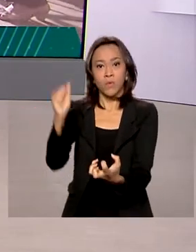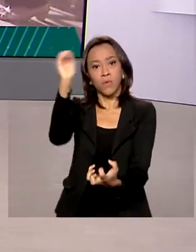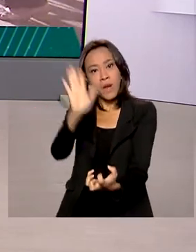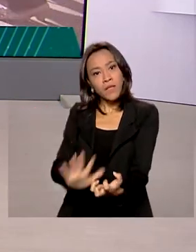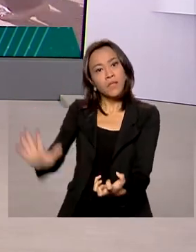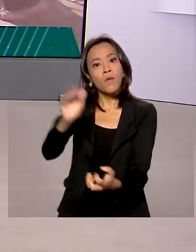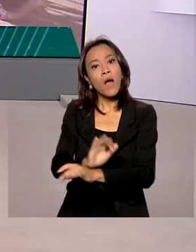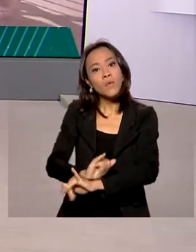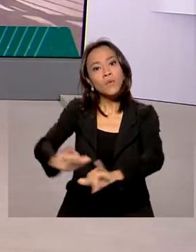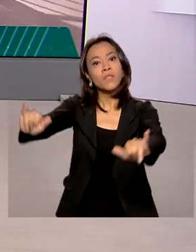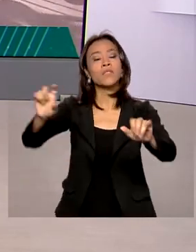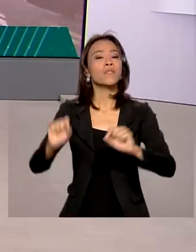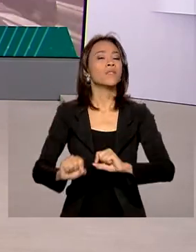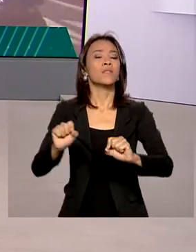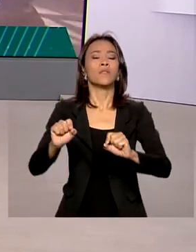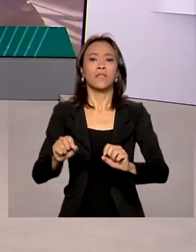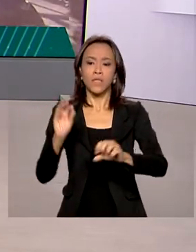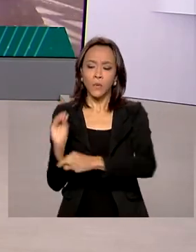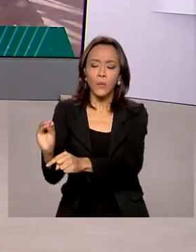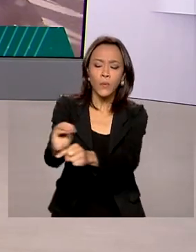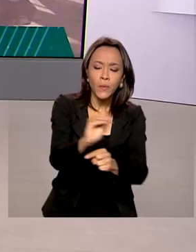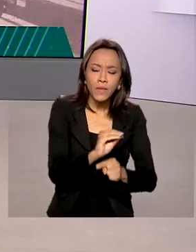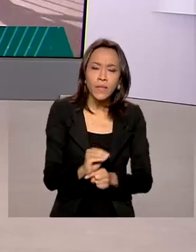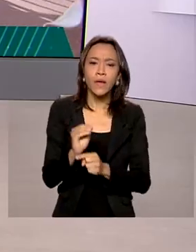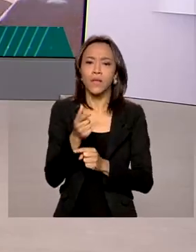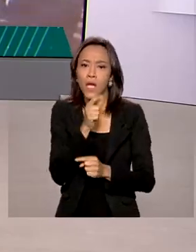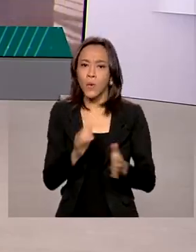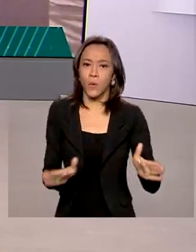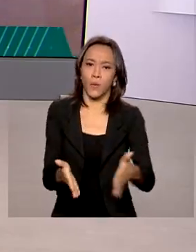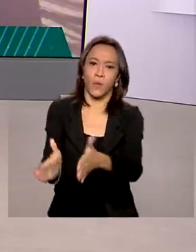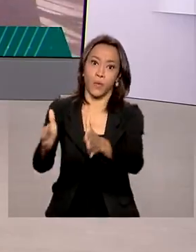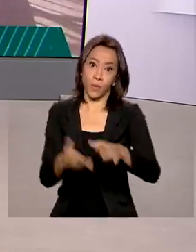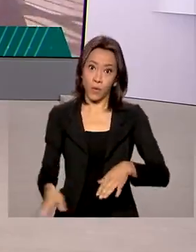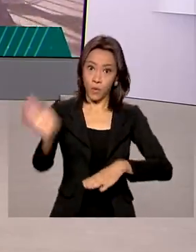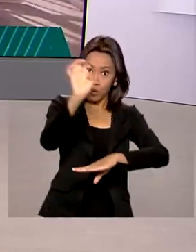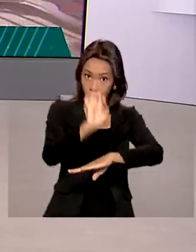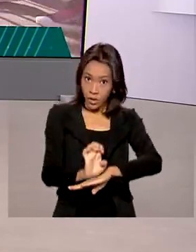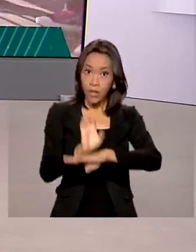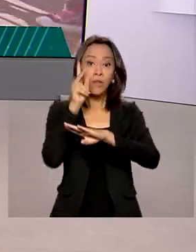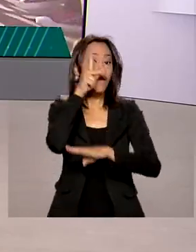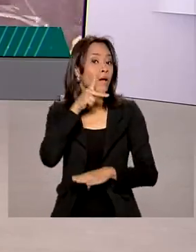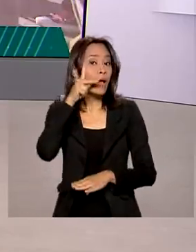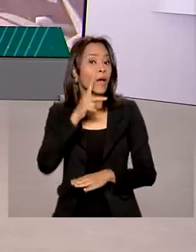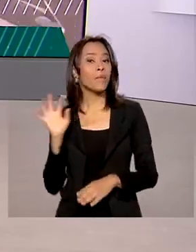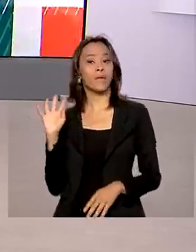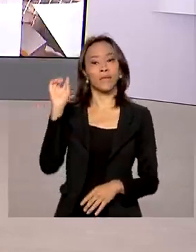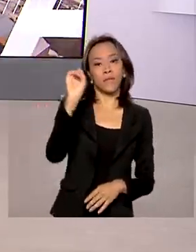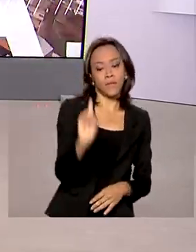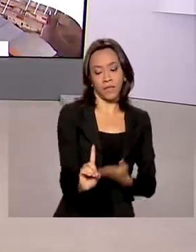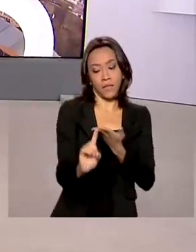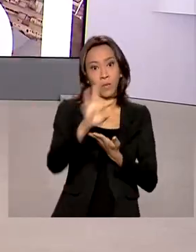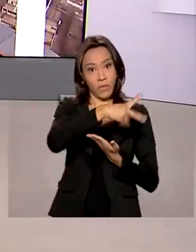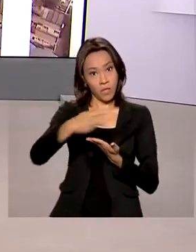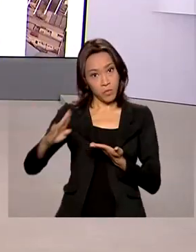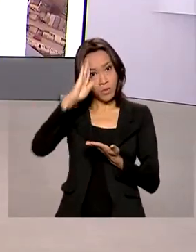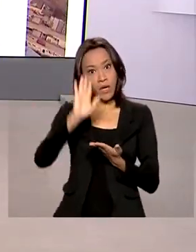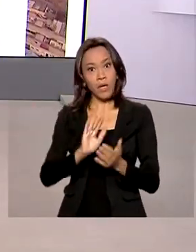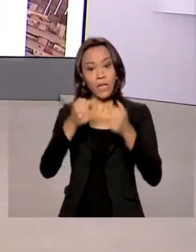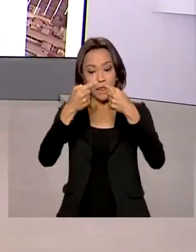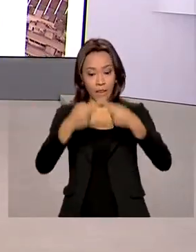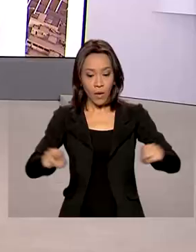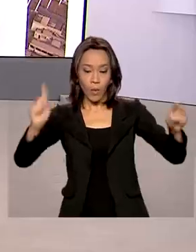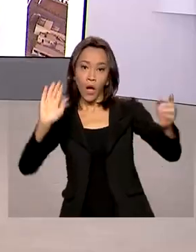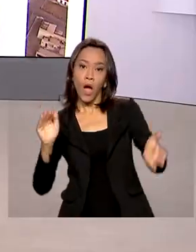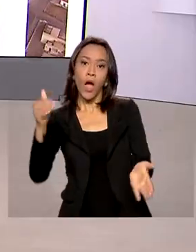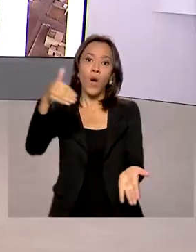saneamento e recuperação de bacias hidrográficas. Na Paraíba, o presidente Jair Bolsonaro inaugurou a última etapa do Eixo